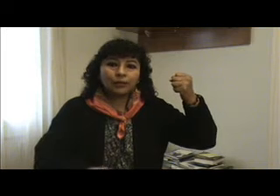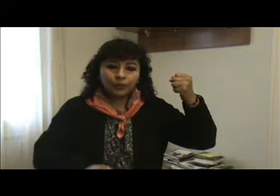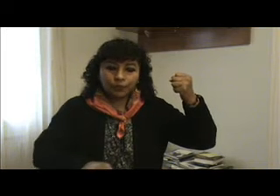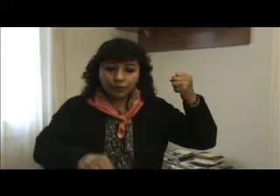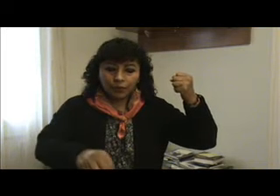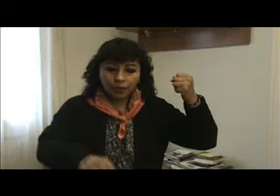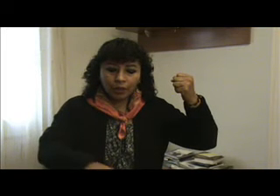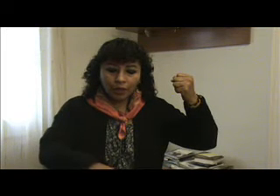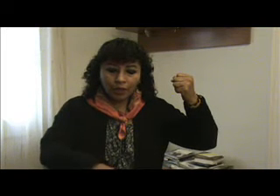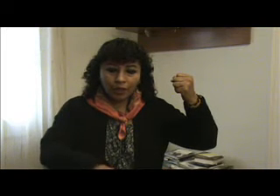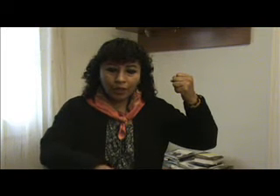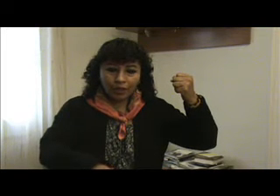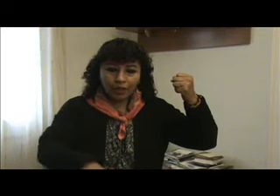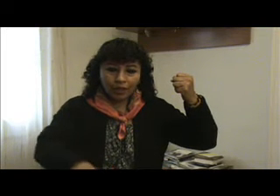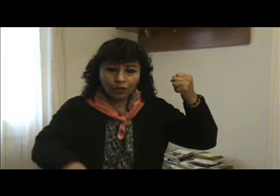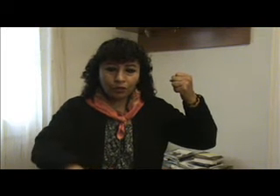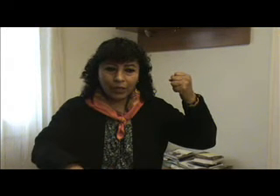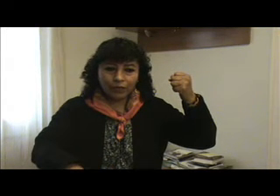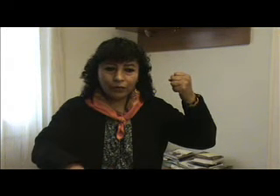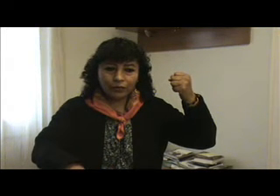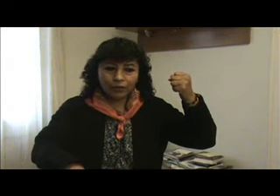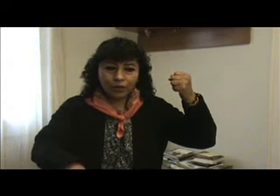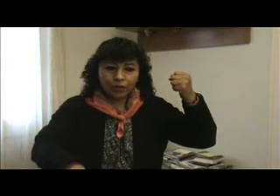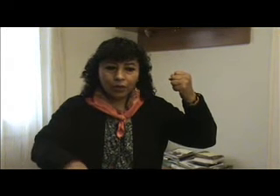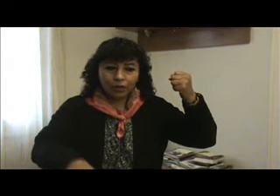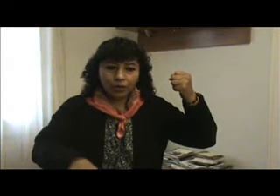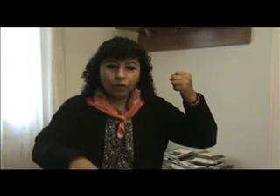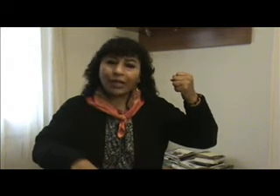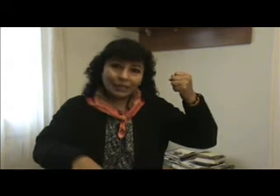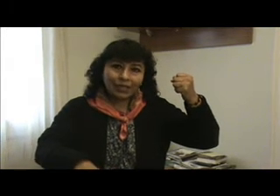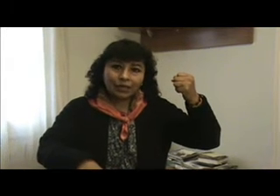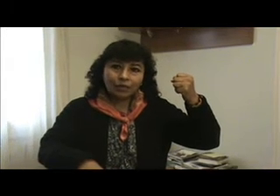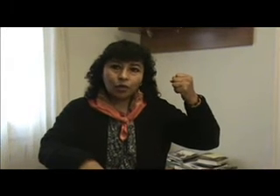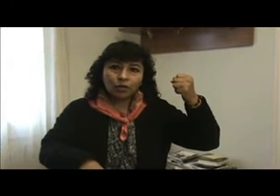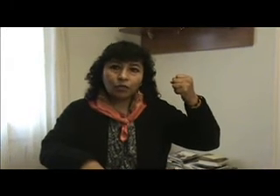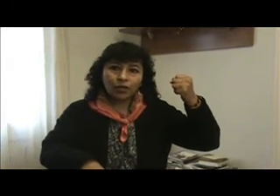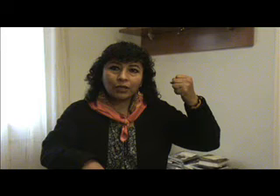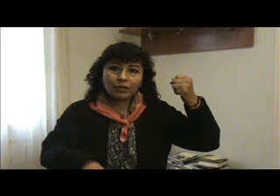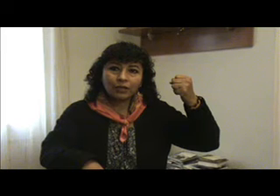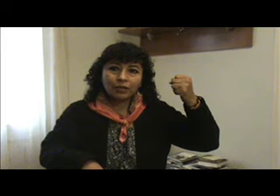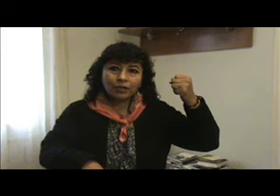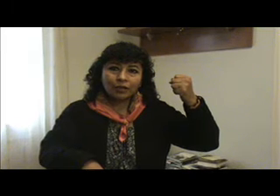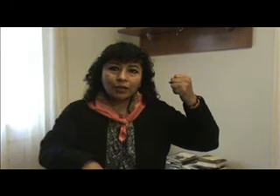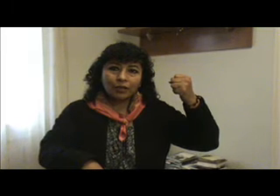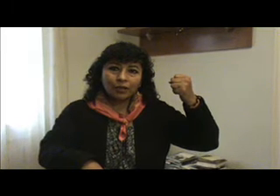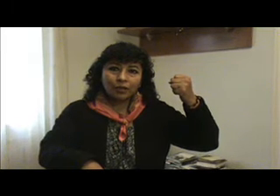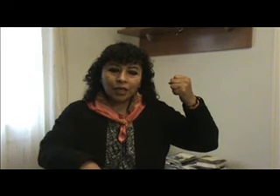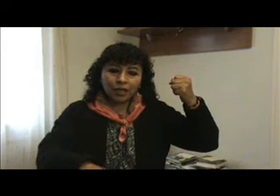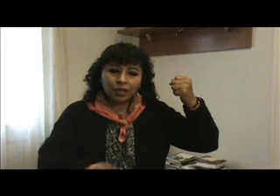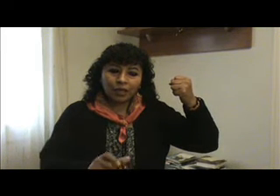en los medios lo que sí hacemos las mujeres. Y que